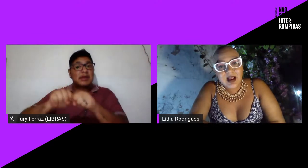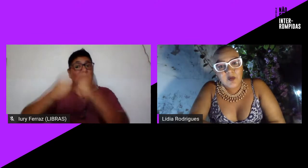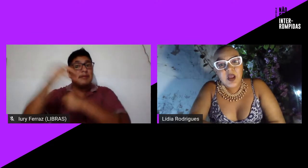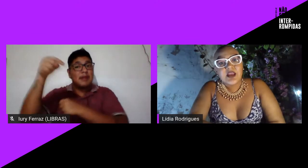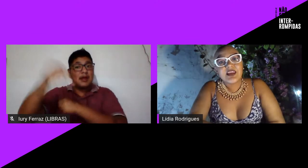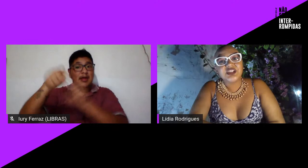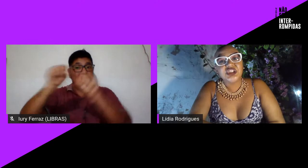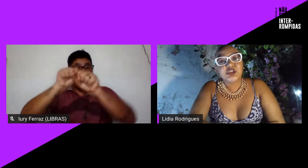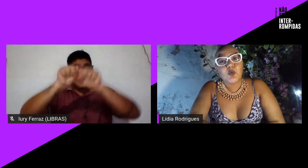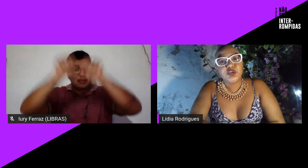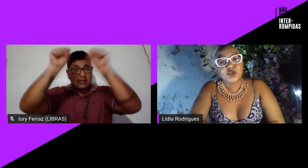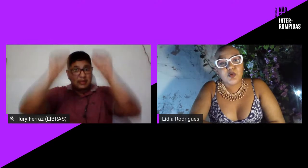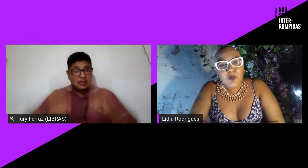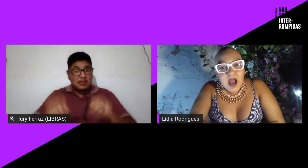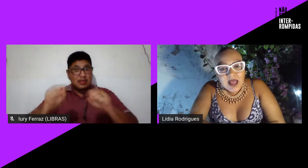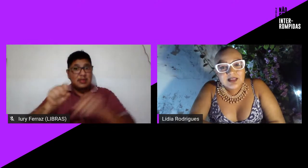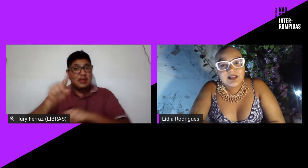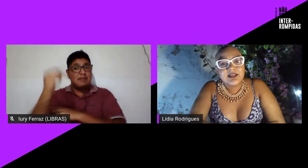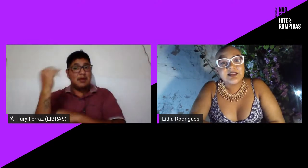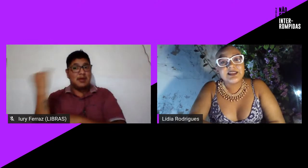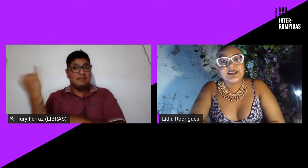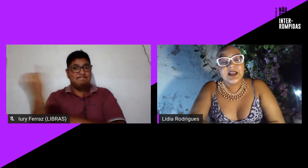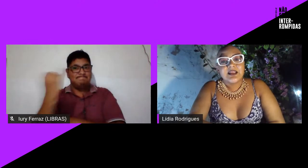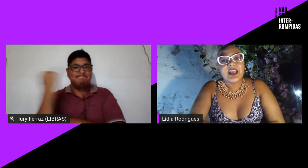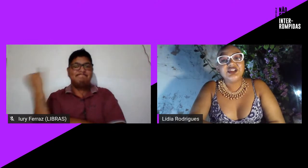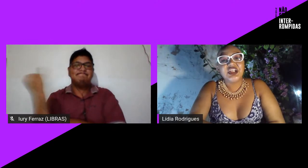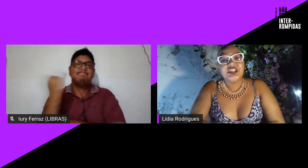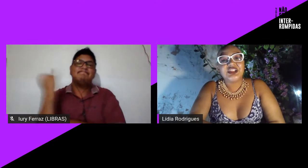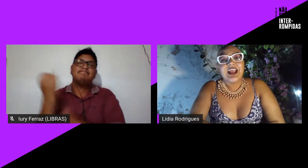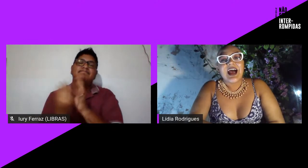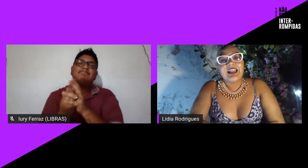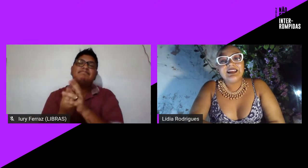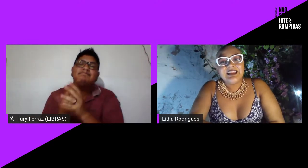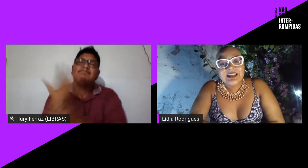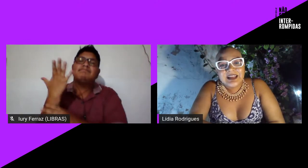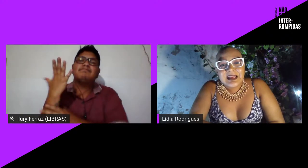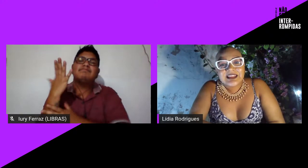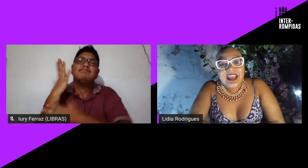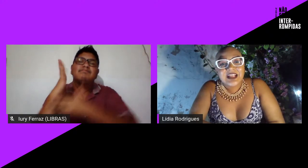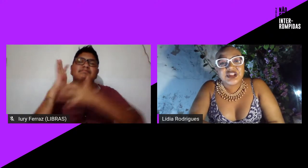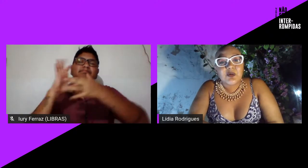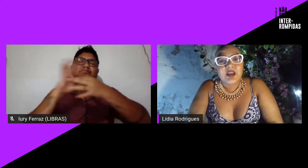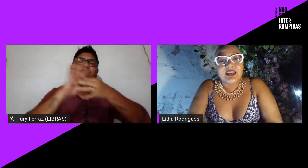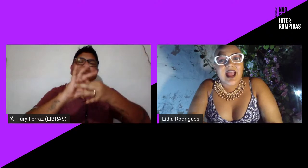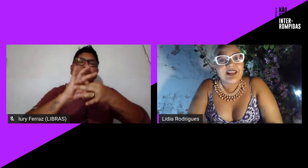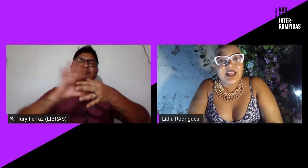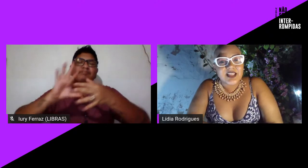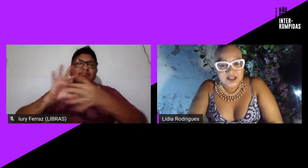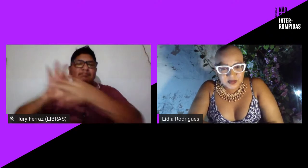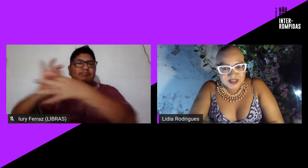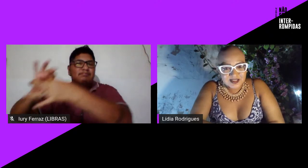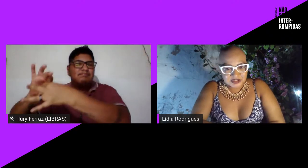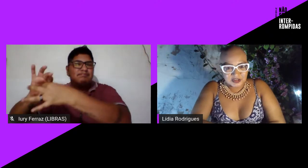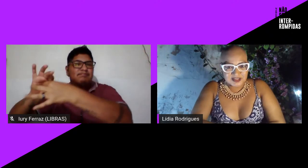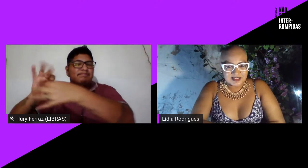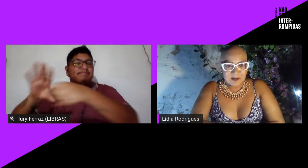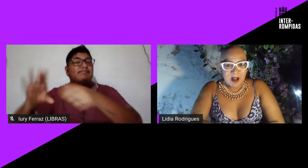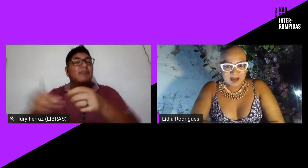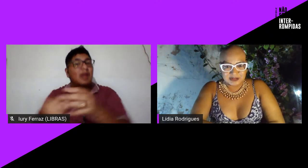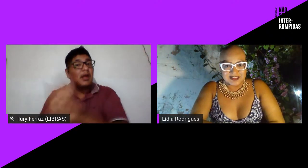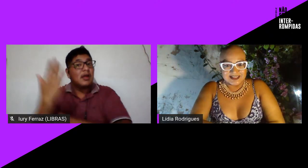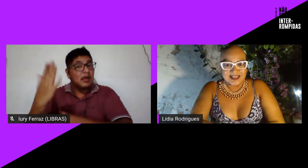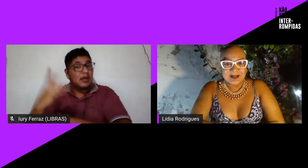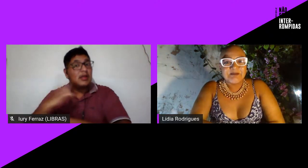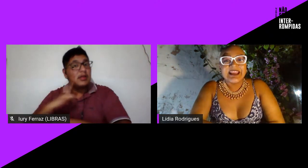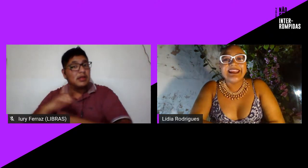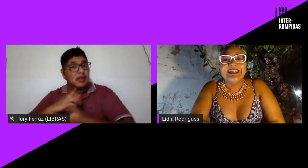fundamental que a gente construa alianças que a gente alinhe e tente criar interseções entre as nossas